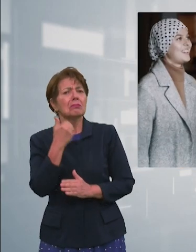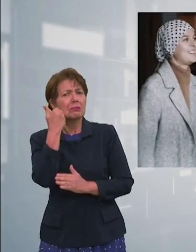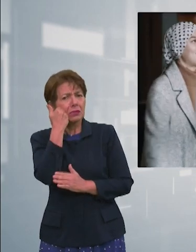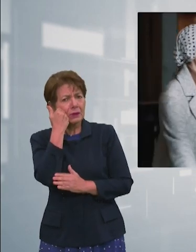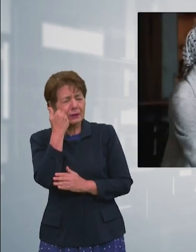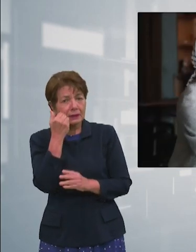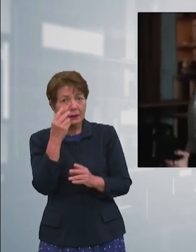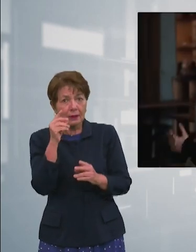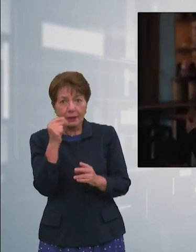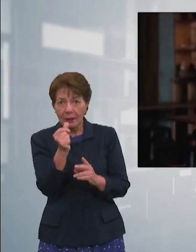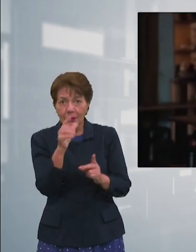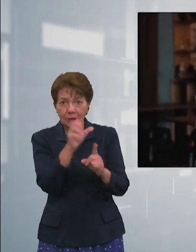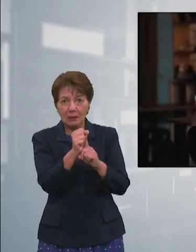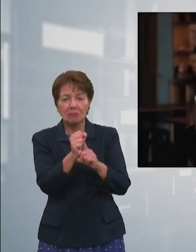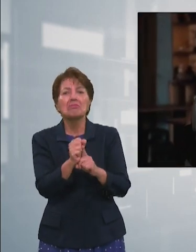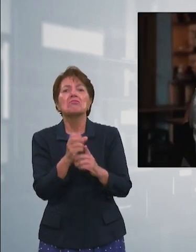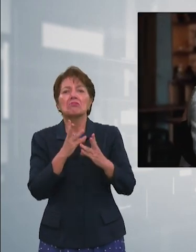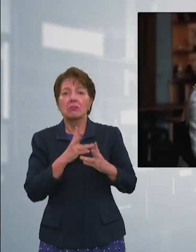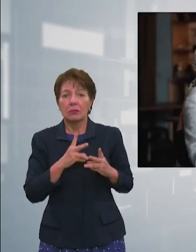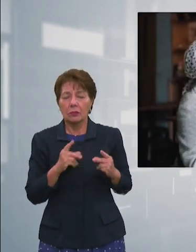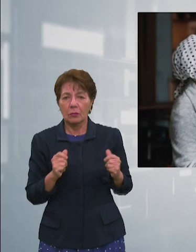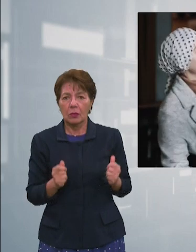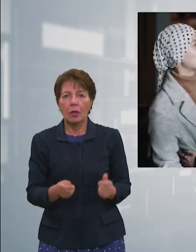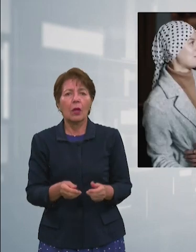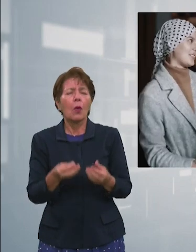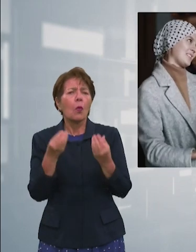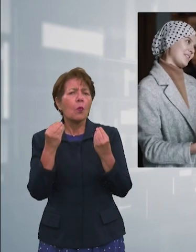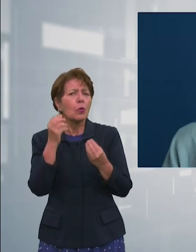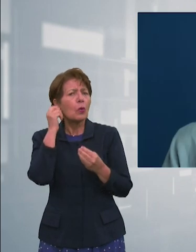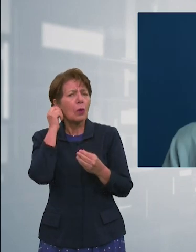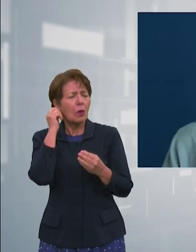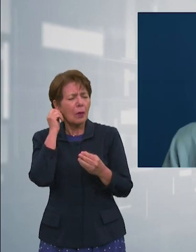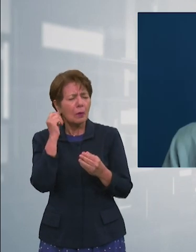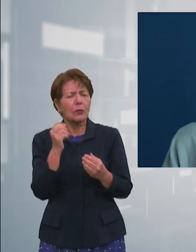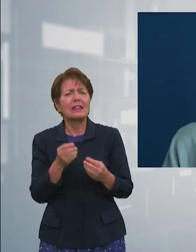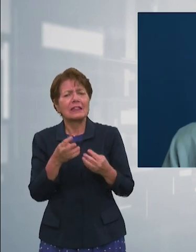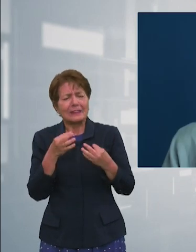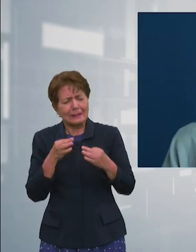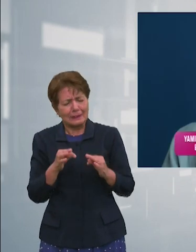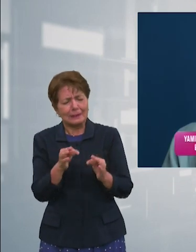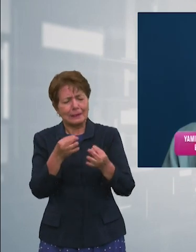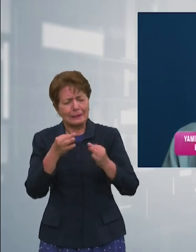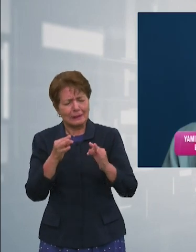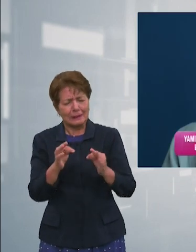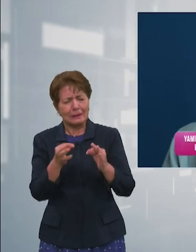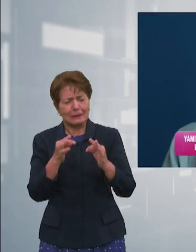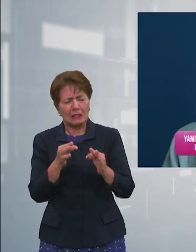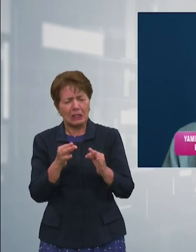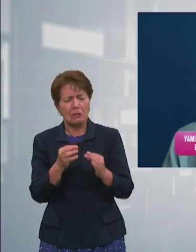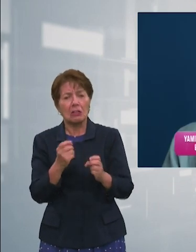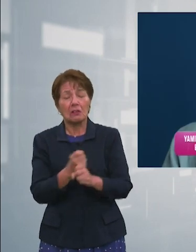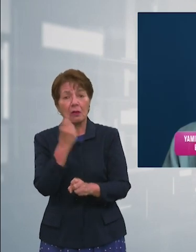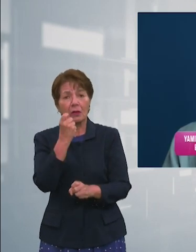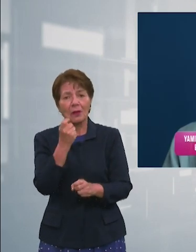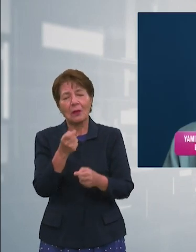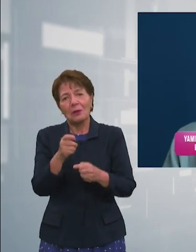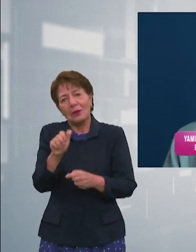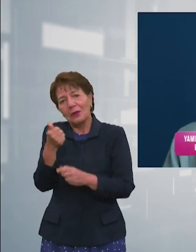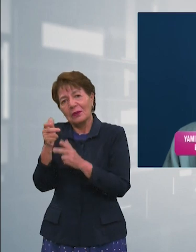Hay tantas mujeres que se han convertido en verdaderas guerreras, mientras otras lamentablemente perdieron la batalla, a